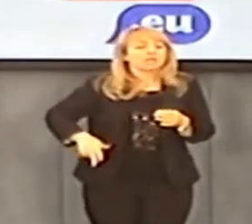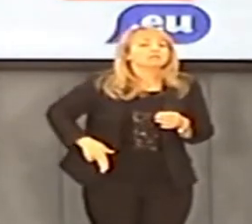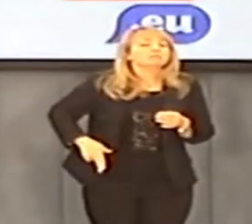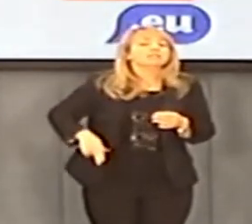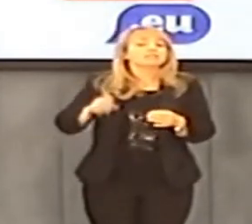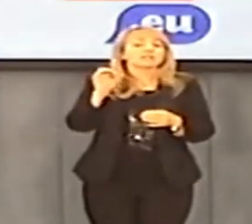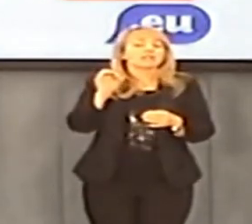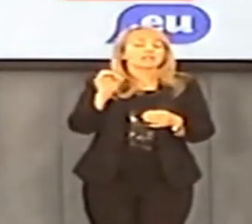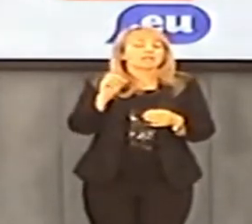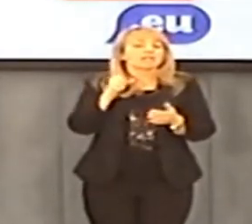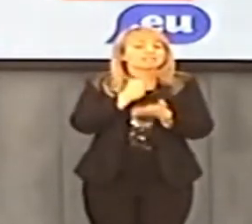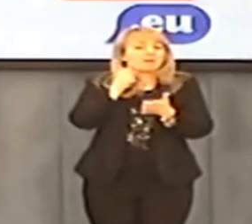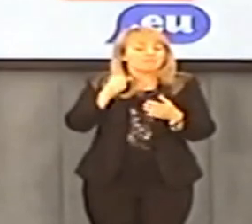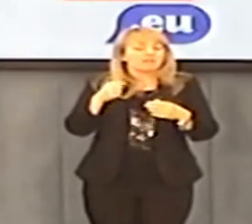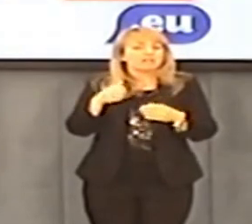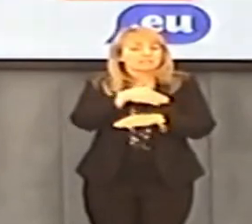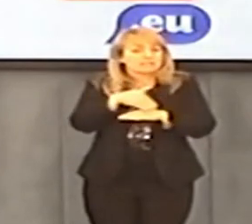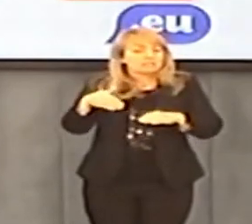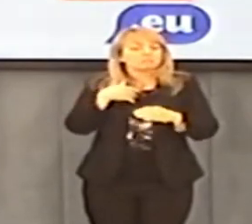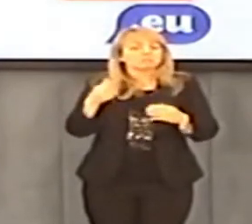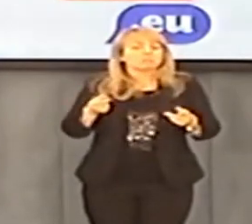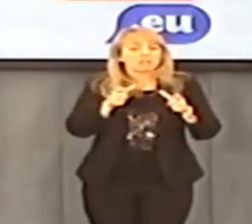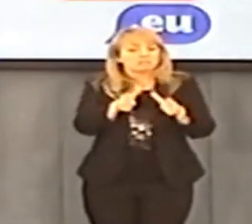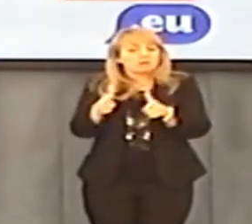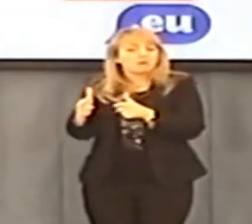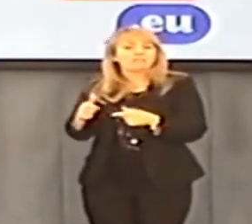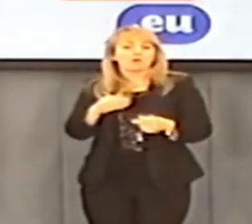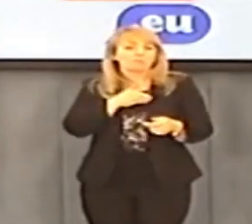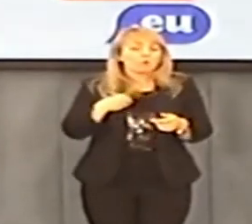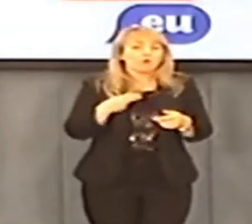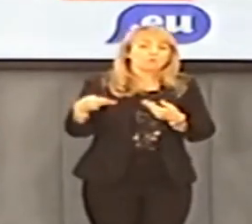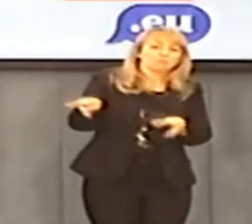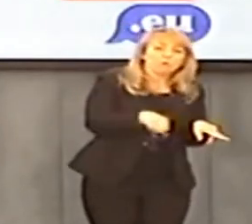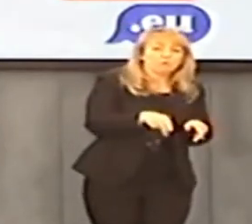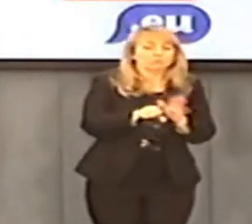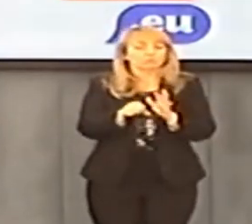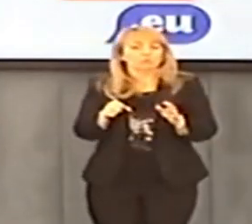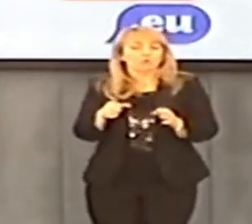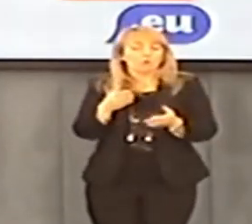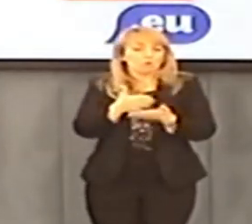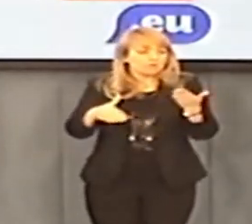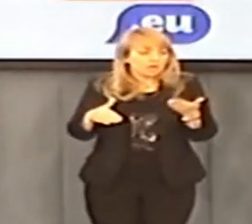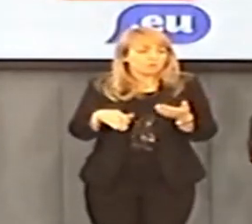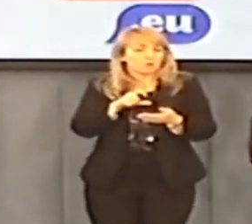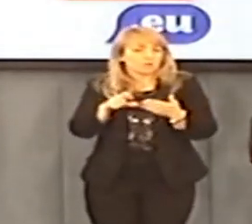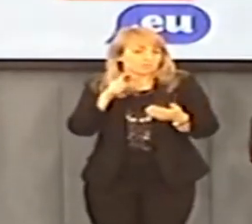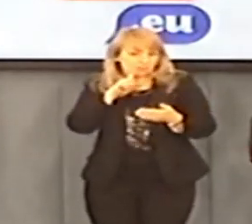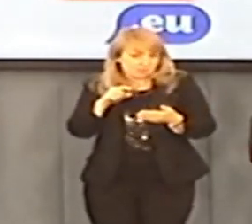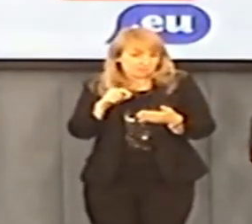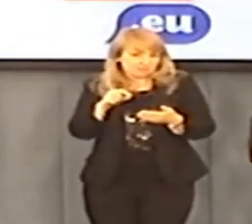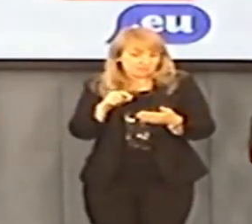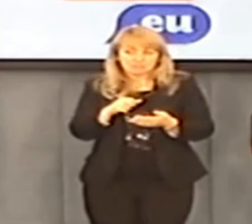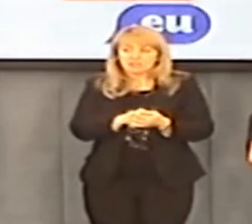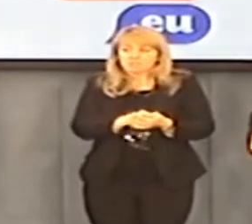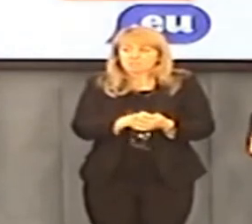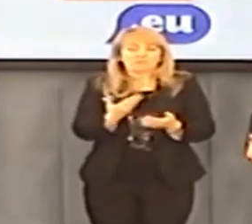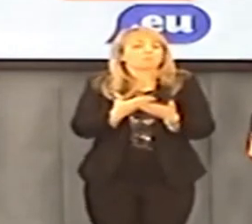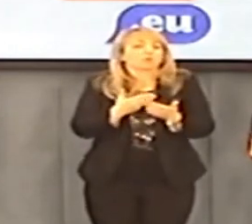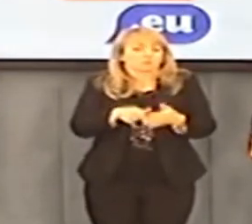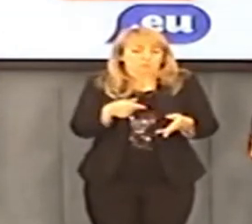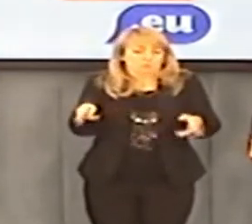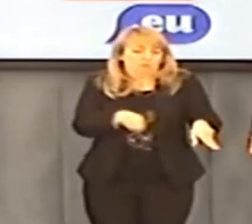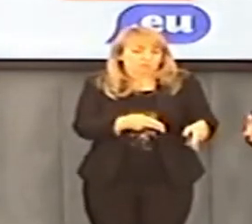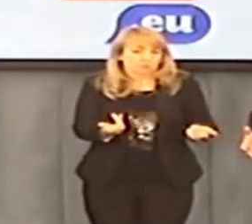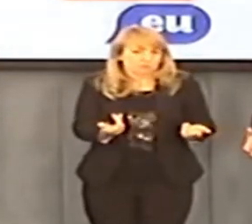minister spraw zagranicznych zachęca Polaków do powrotu. Czy to jest realne tu? Ale do czego mają